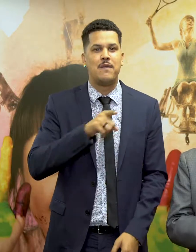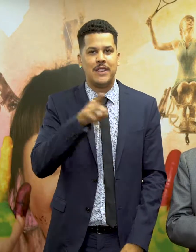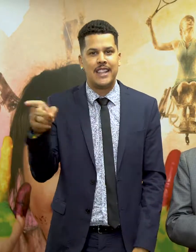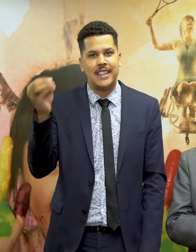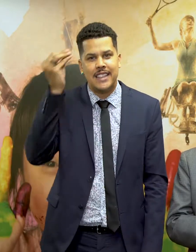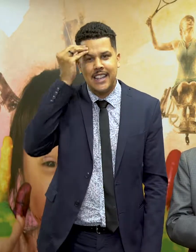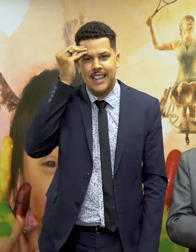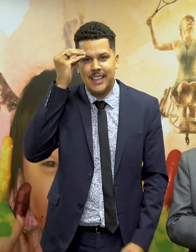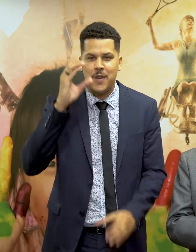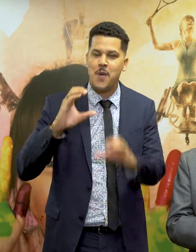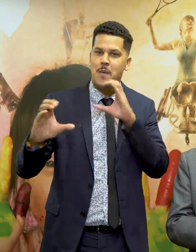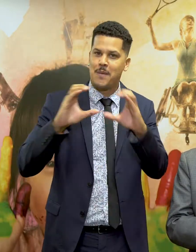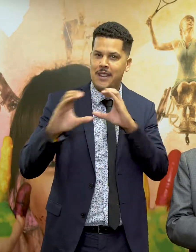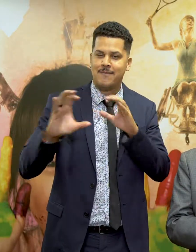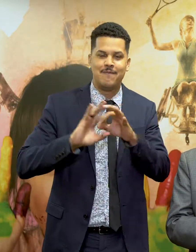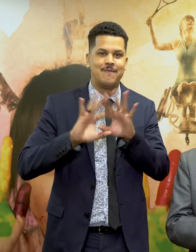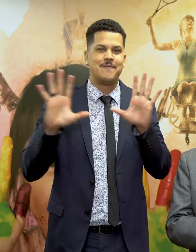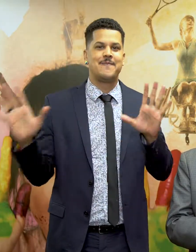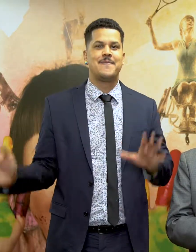entendidos e compreendidos.